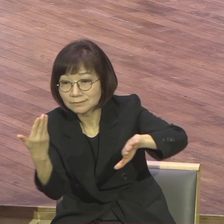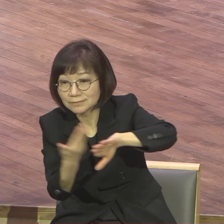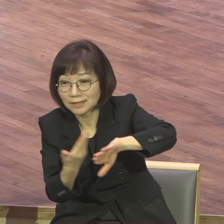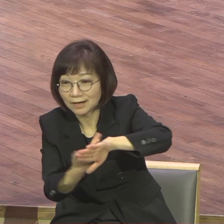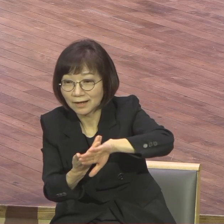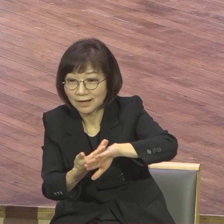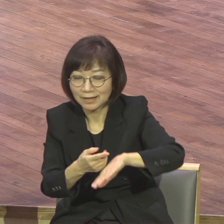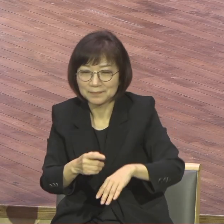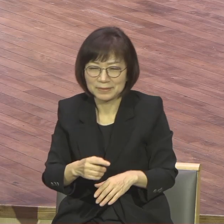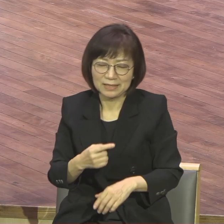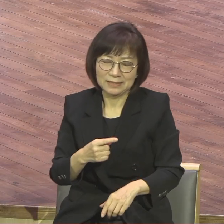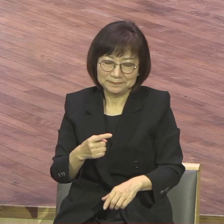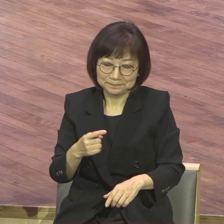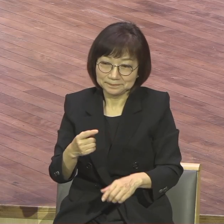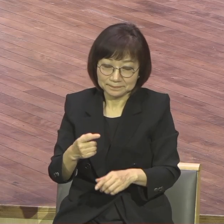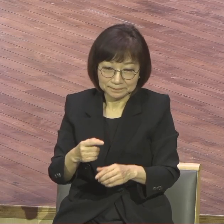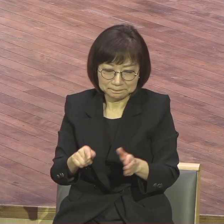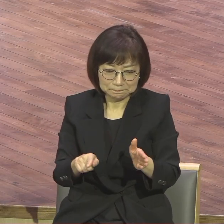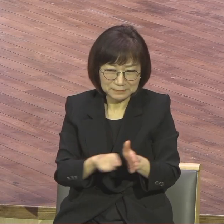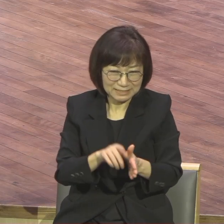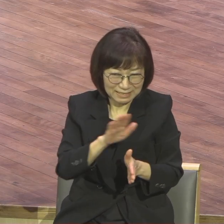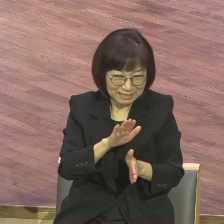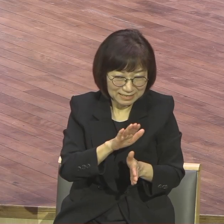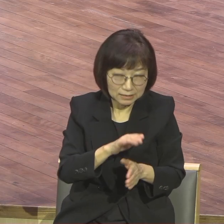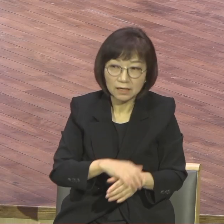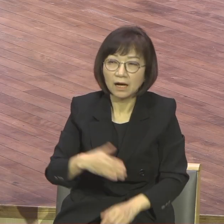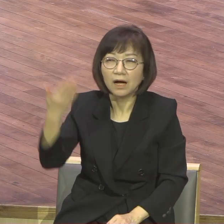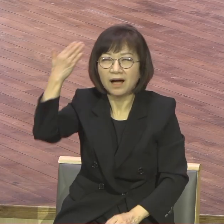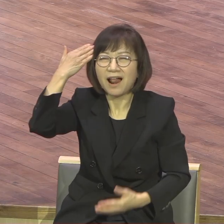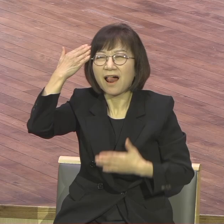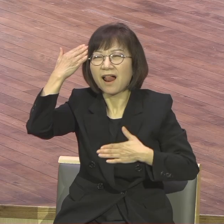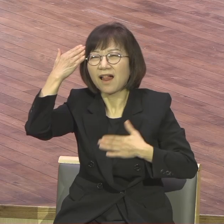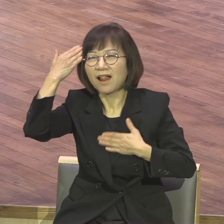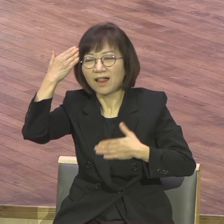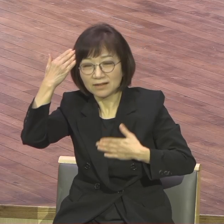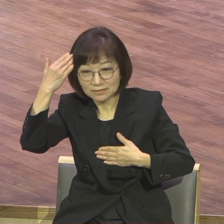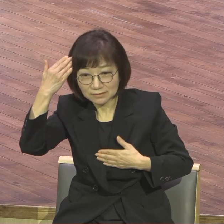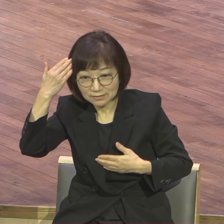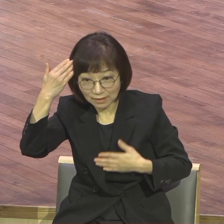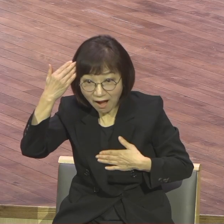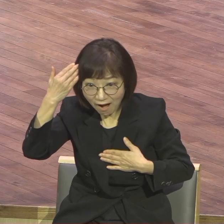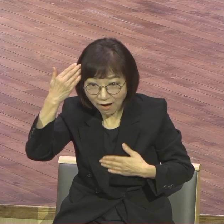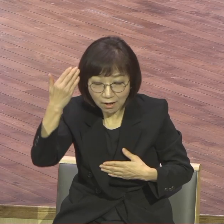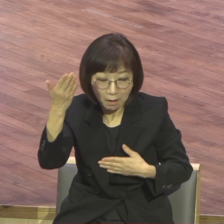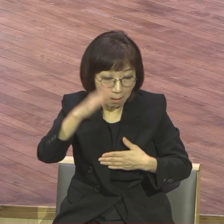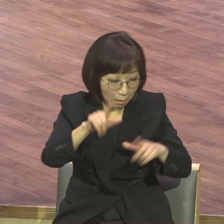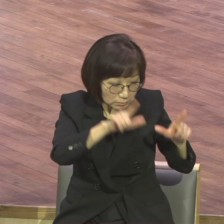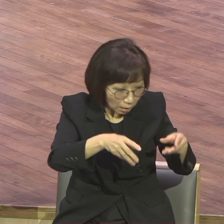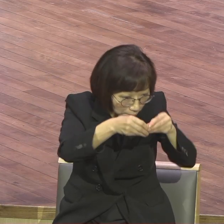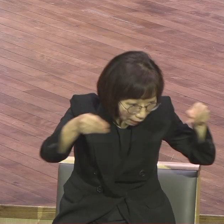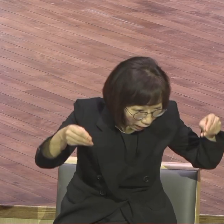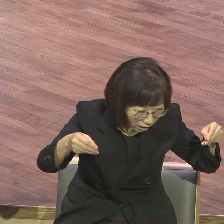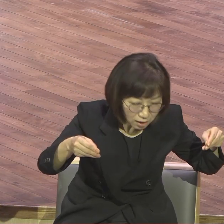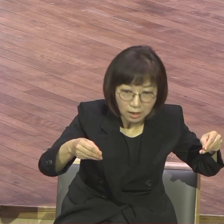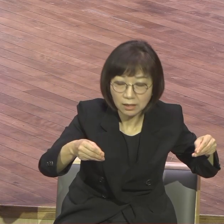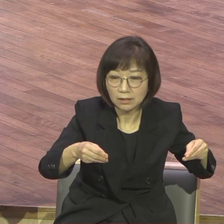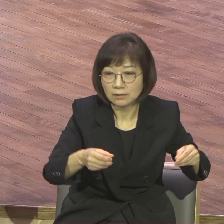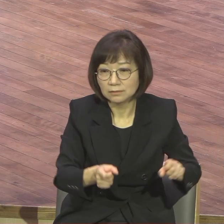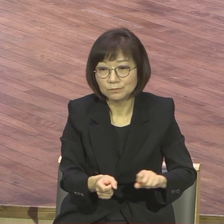지식으로는 알지요 교회 수십 년 다녔는데 아는데 삶속에 부활을 이 능력을